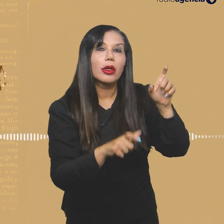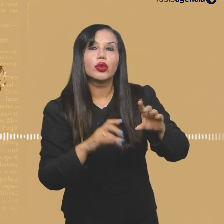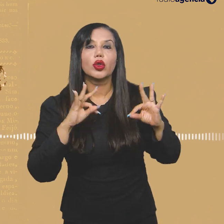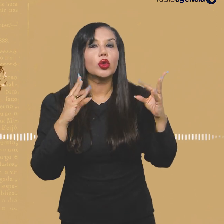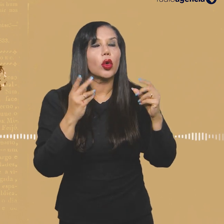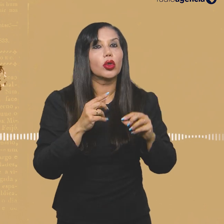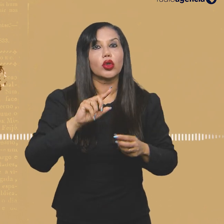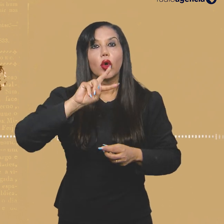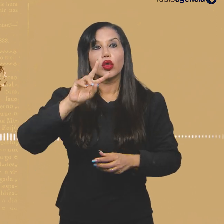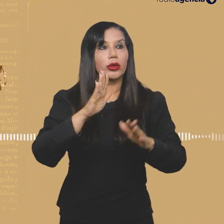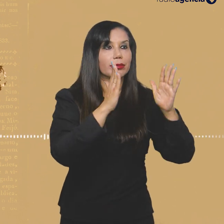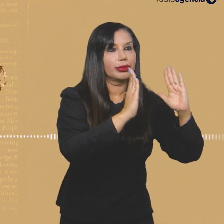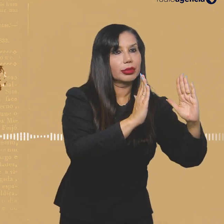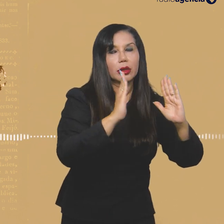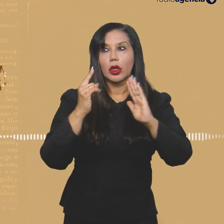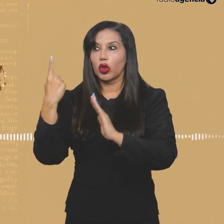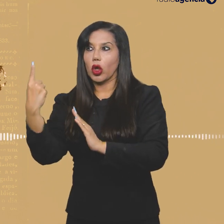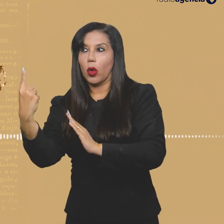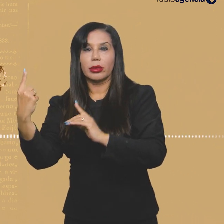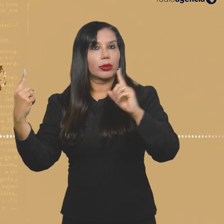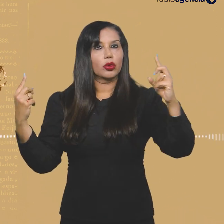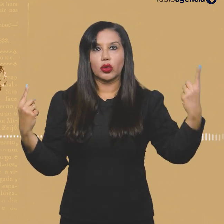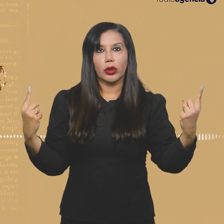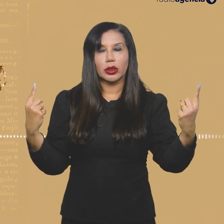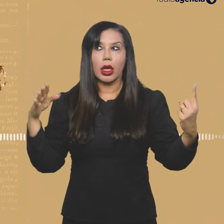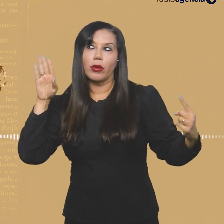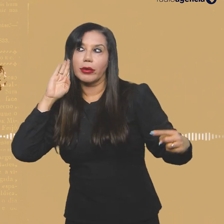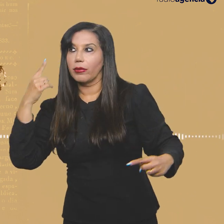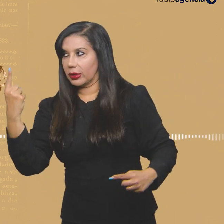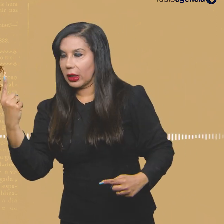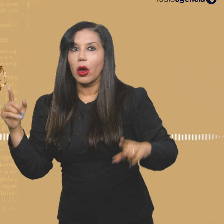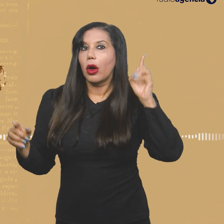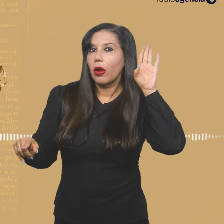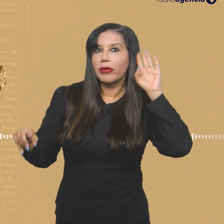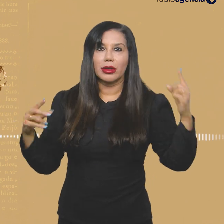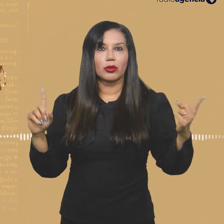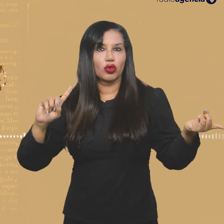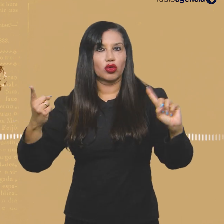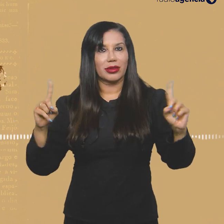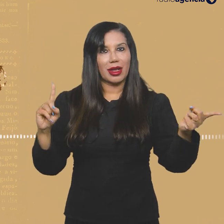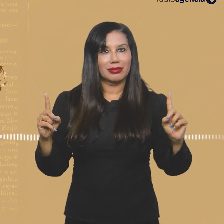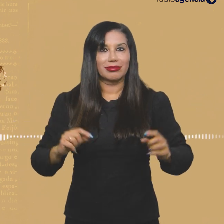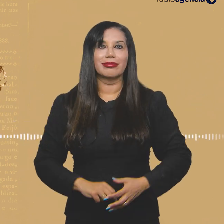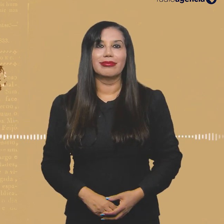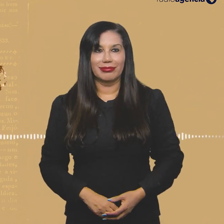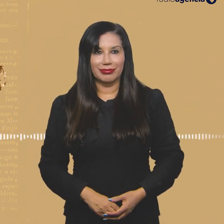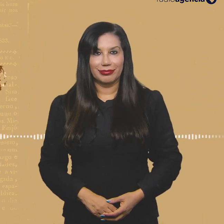fazer uma checagem de todos os lados da história, não só dos dois, né? Porque, normalmente, essas histórias têm mais de dois lados.